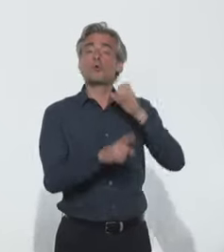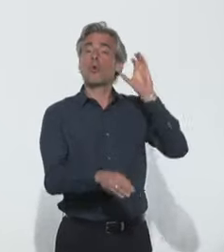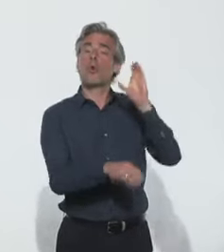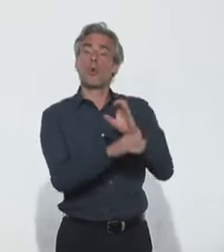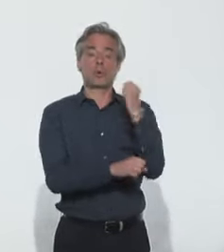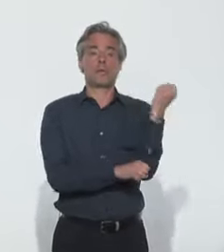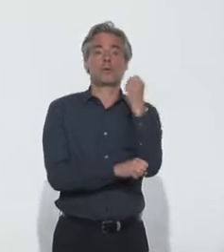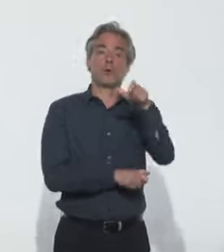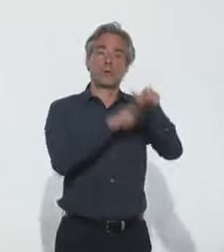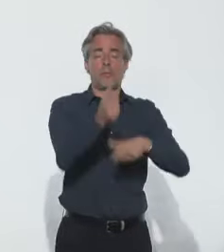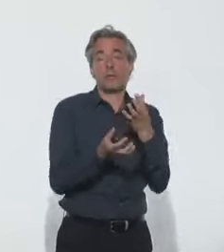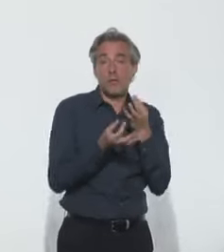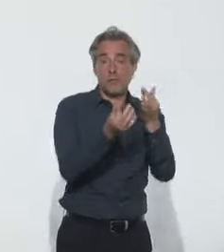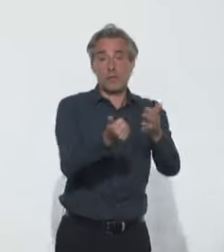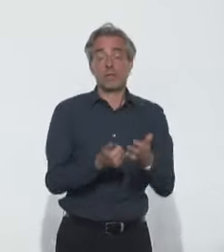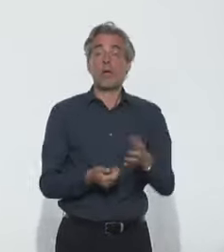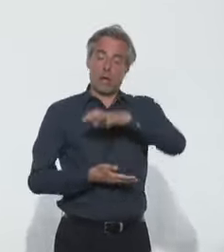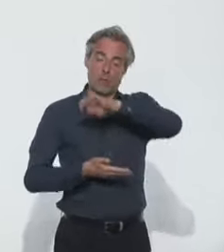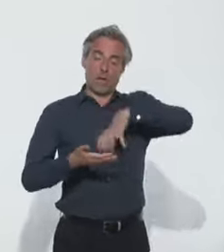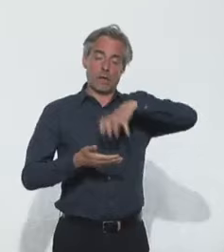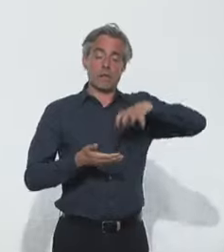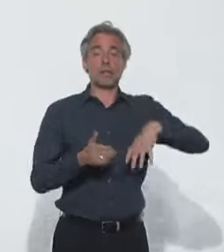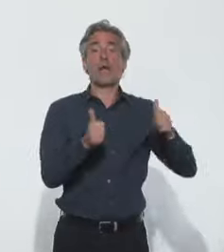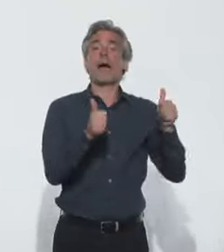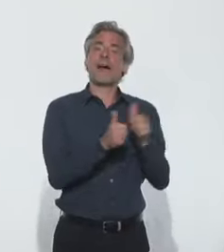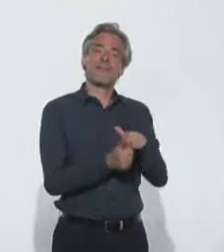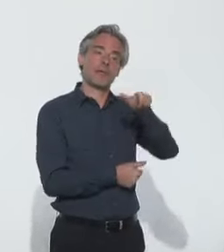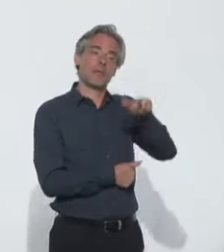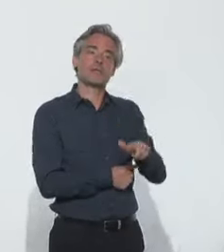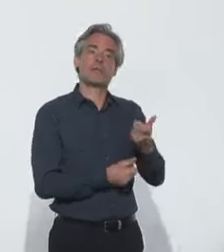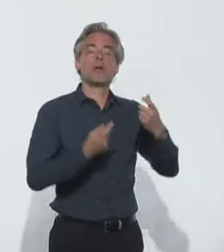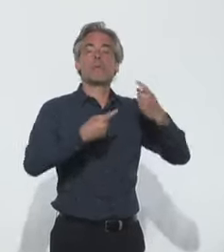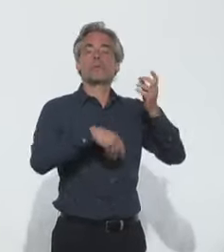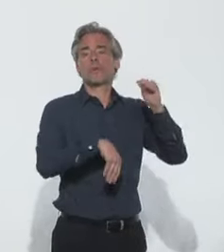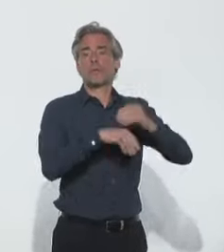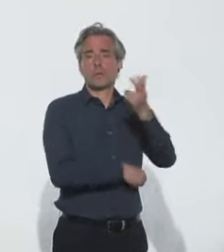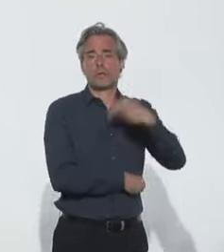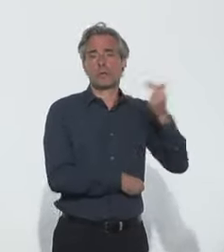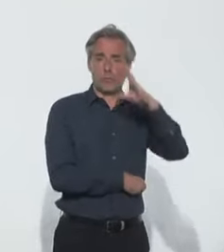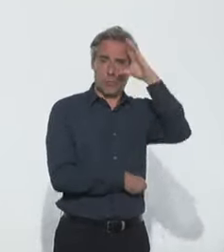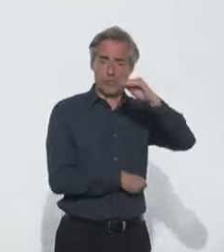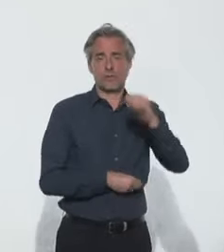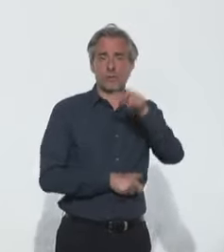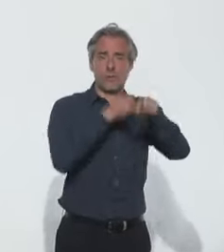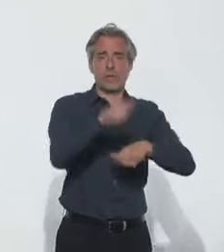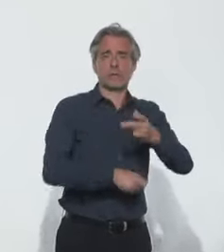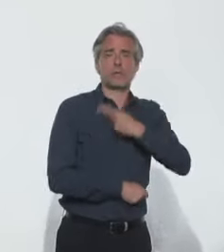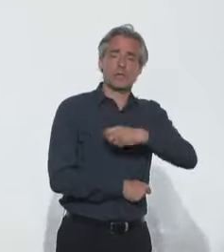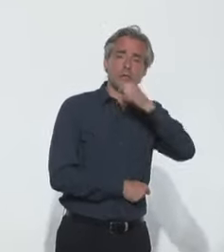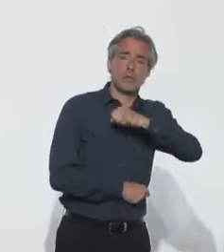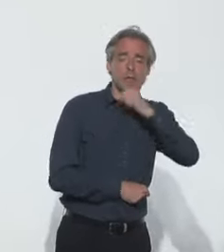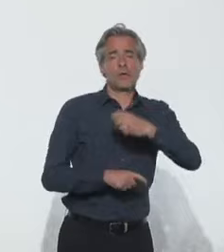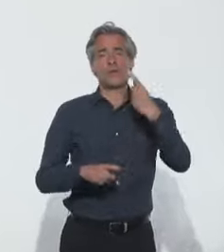les plus vulnérables. Il a été rédigé avec la participation du Conseil national professionnel de gériatrie, des fédérations